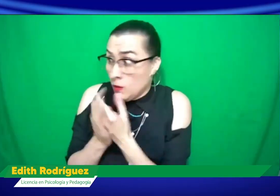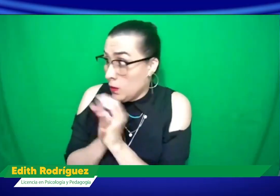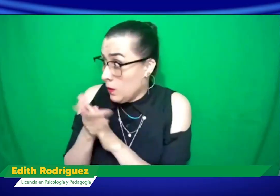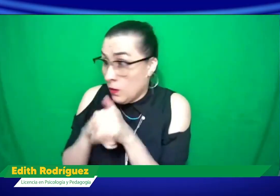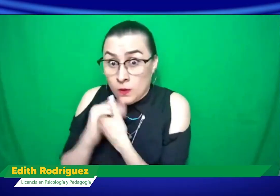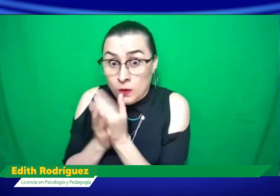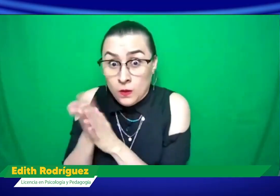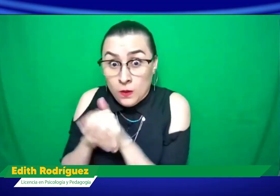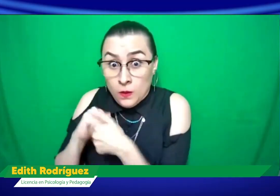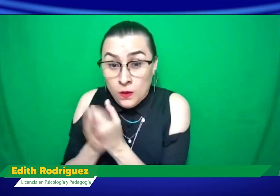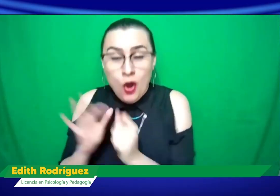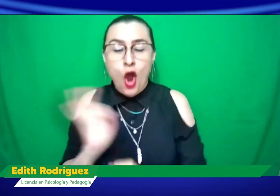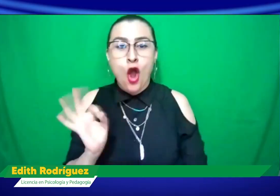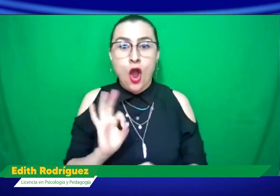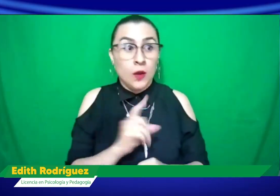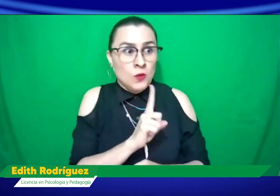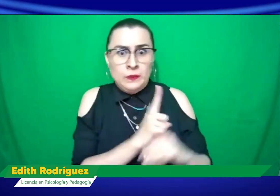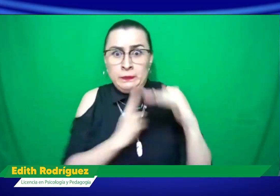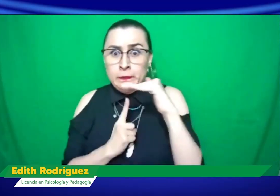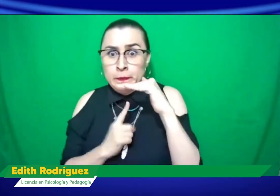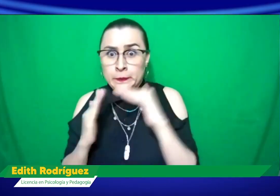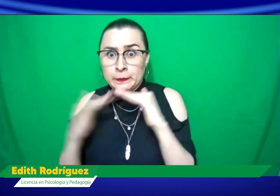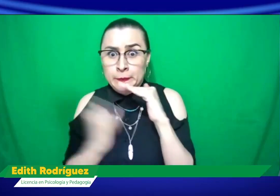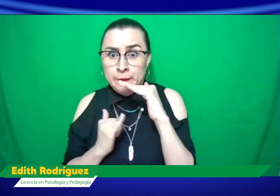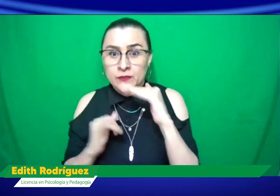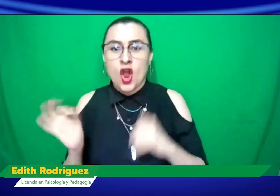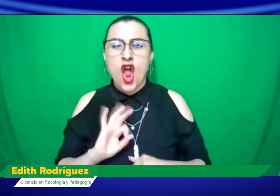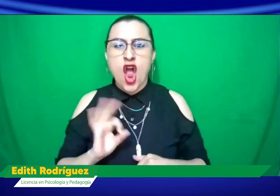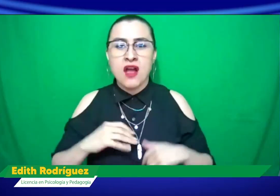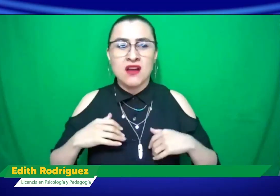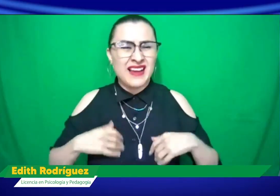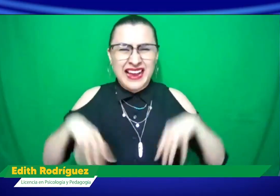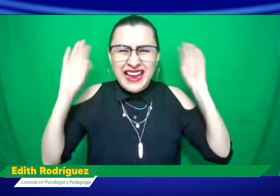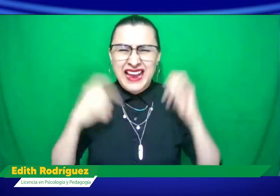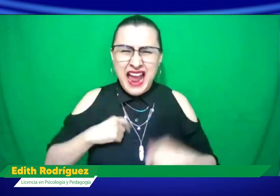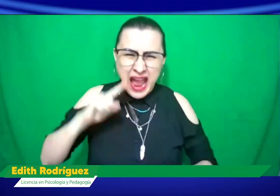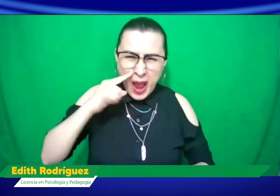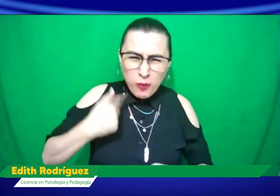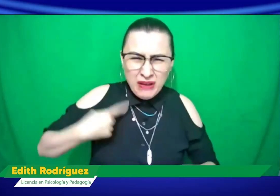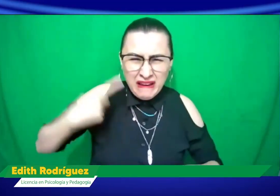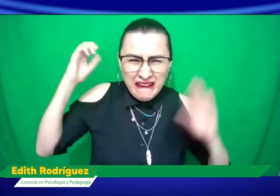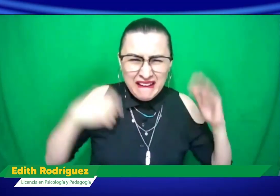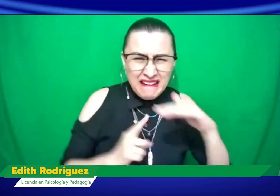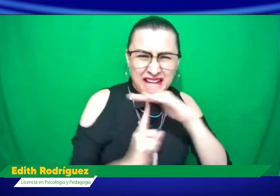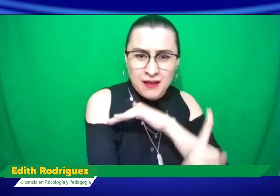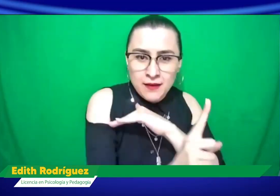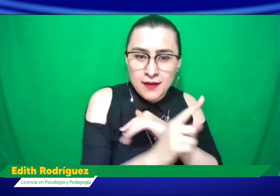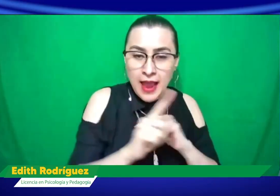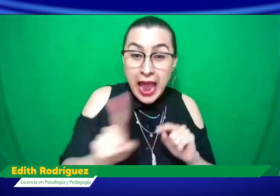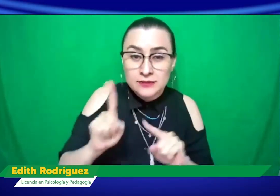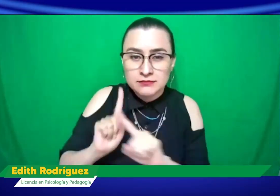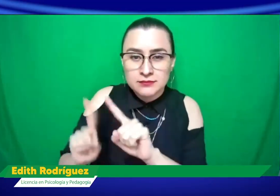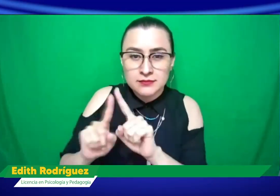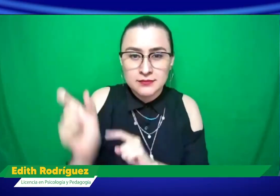De pronto ya no sabe uno qué hacer, está muy ansioso, quiere estar solamente en la casa, quiere aislarse, o de pronto